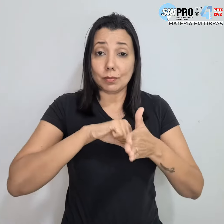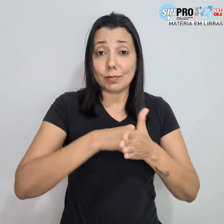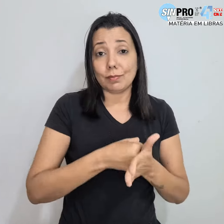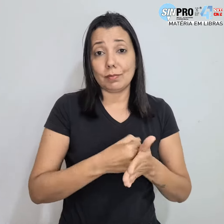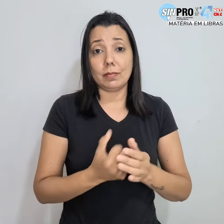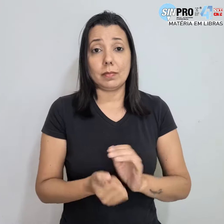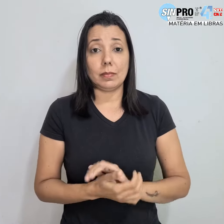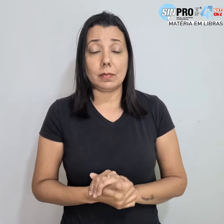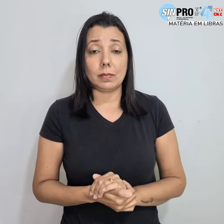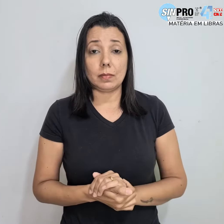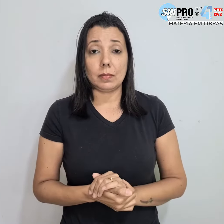congelados.